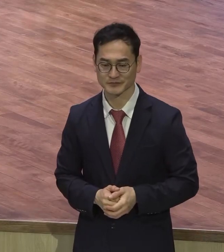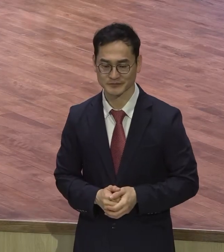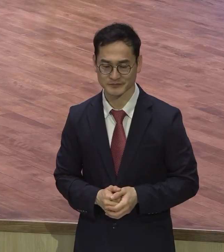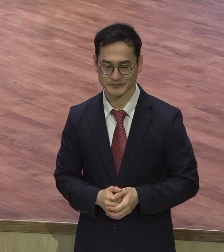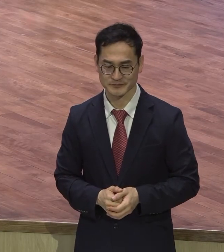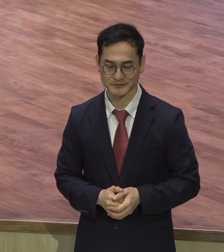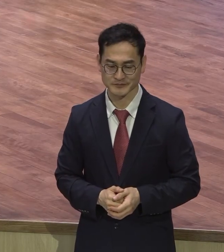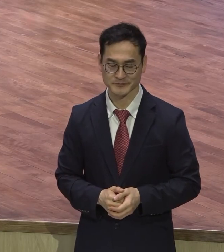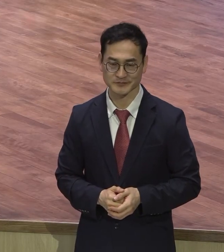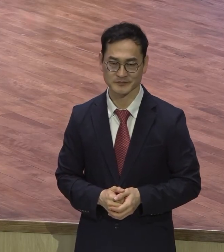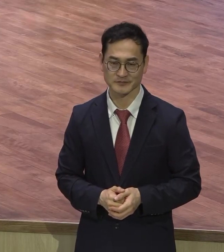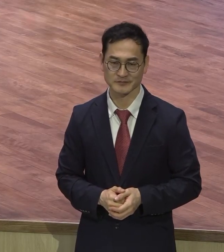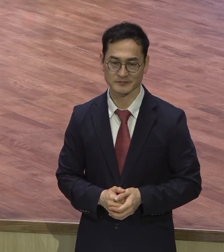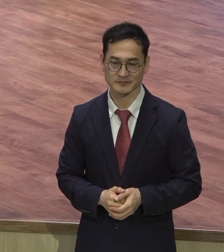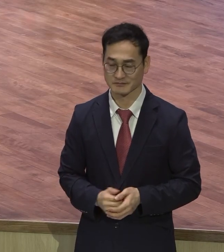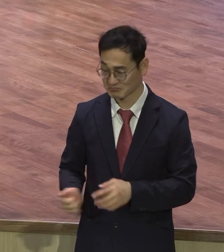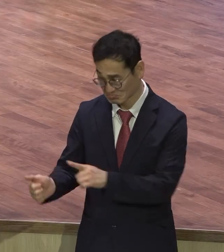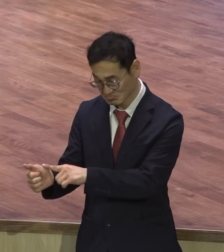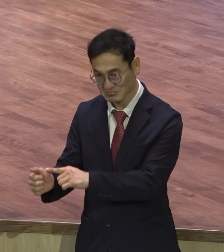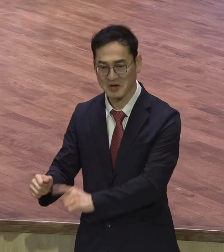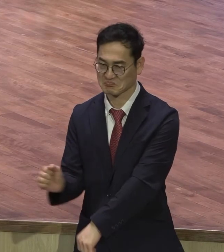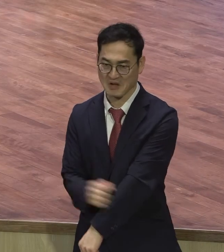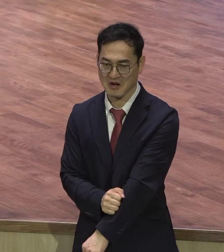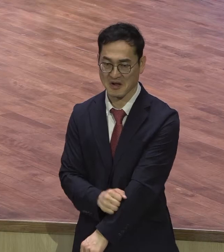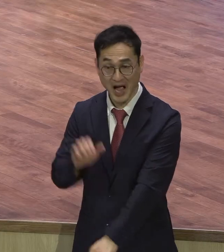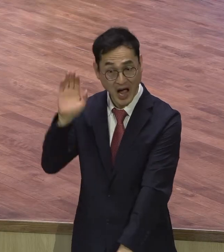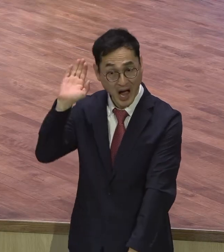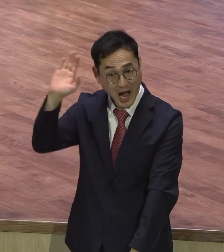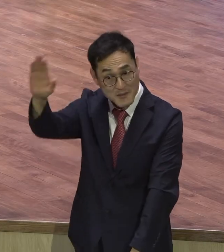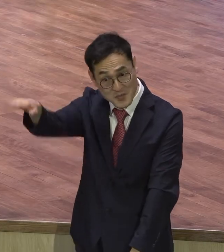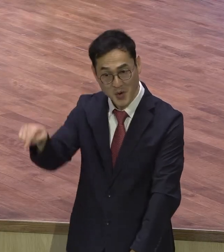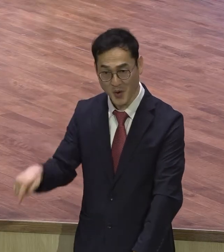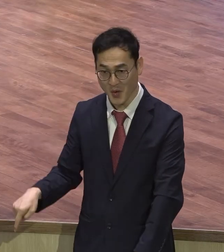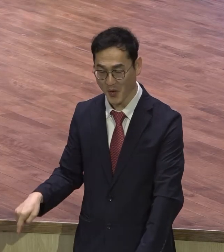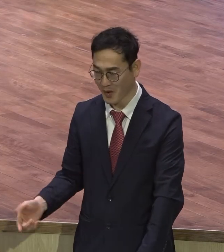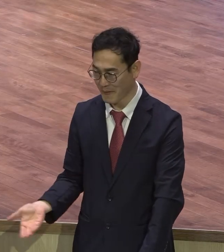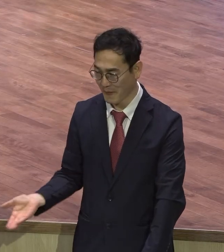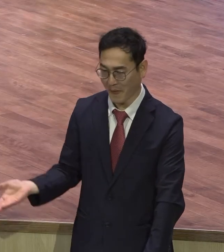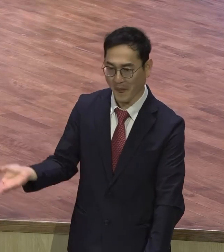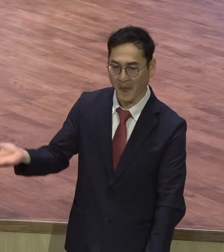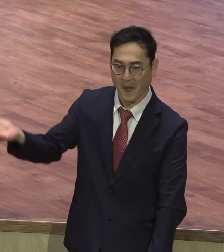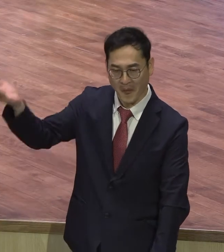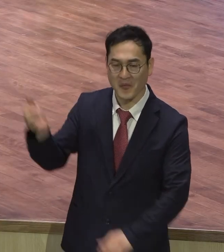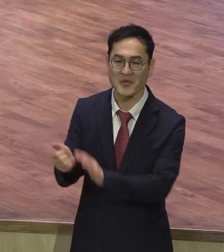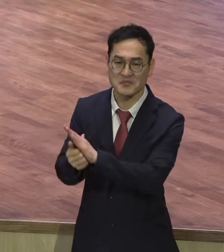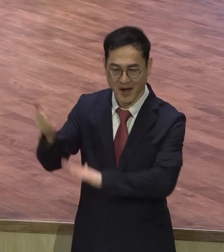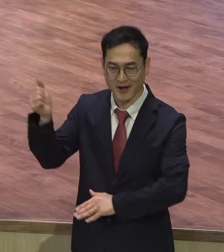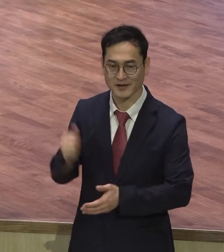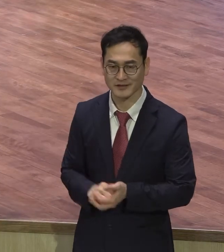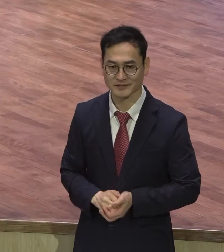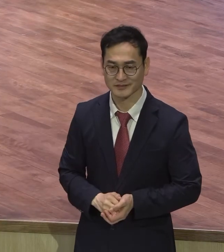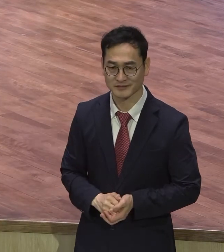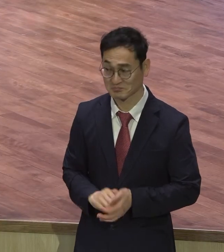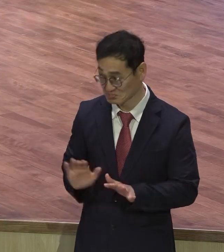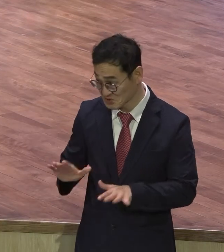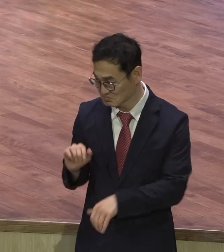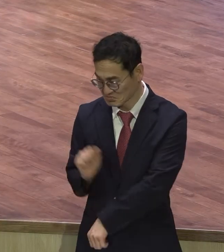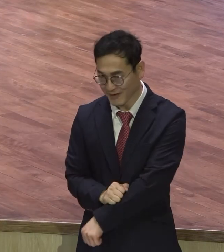요즘 잘하고 있어요 우리나라 국가대표 유격수입니다 요즘 타율을 잘하고 있어요 오직 또